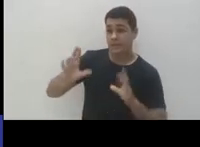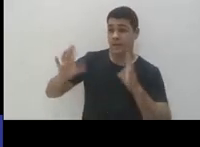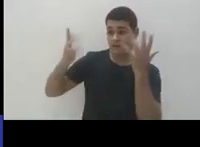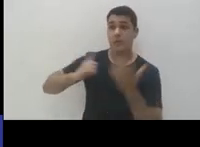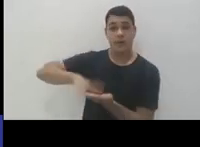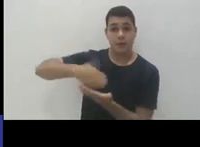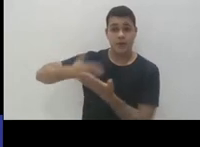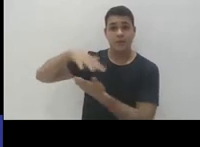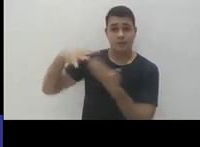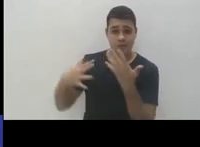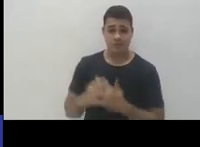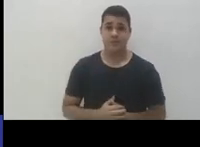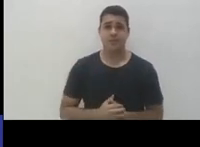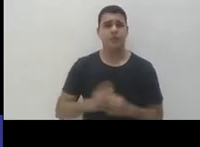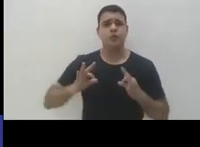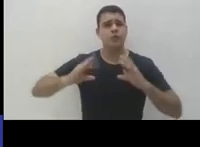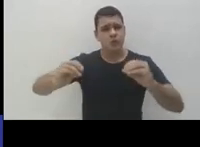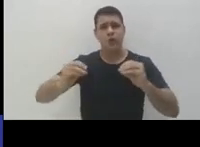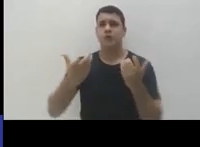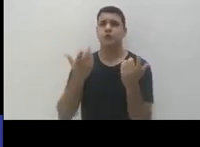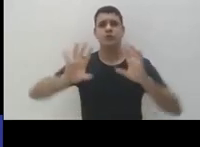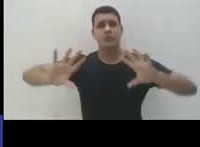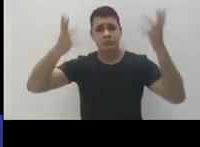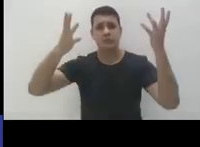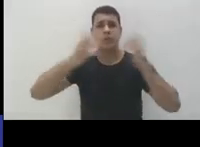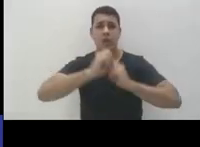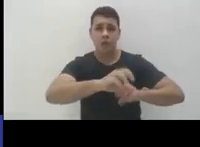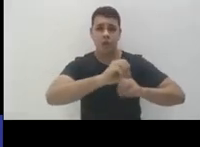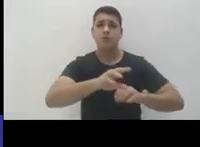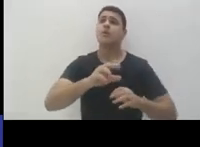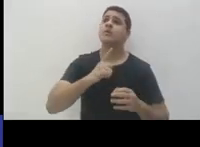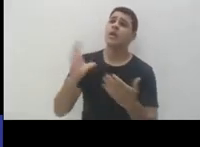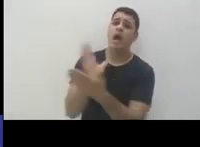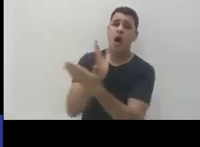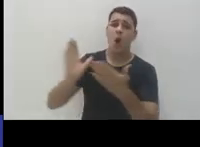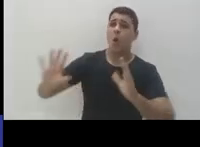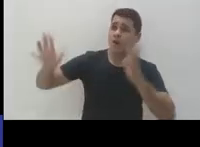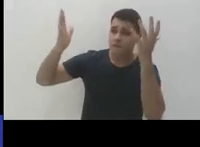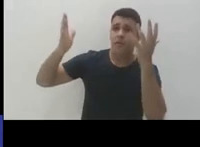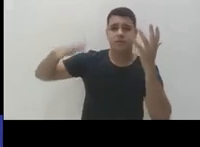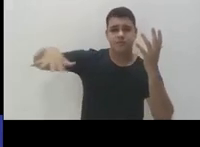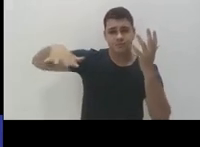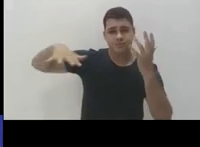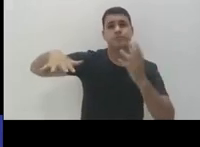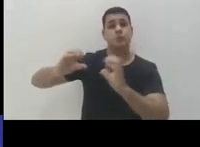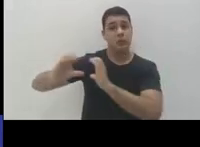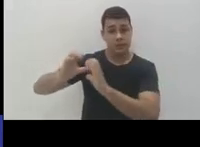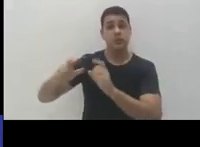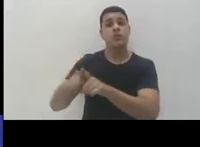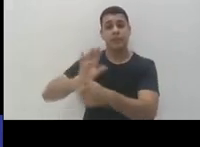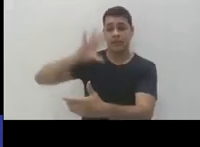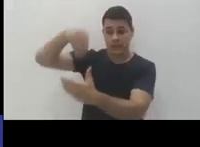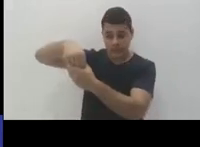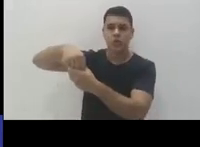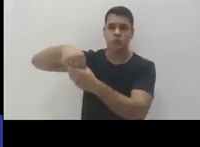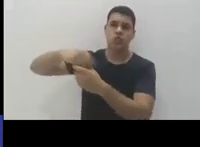Libras, todos os eventos educacionais. A gente tem também outros eventos, o campo da comunicação tem cuidado disso para que possa